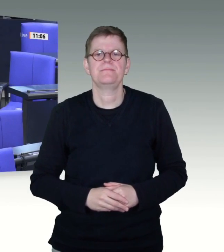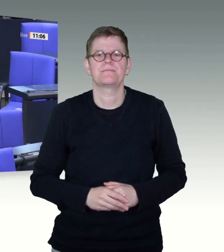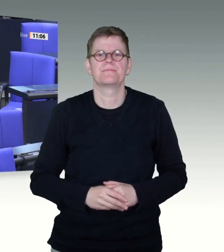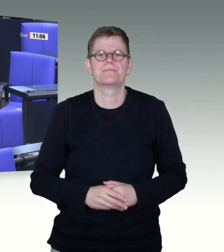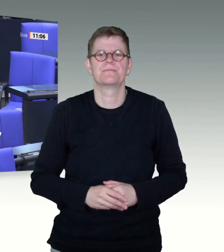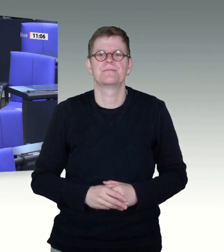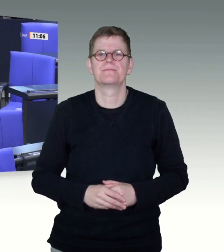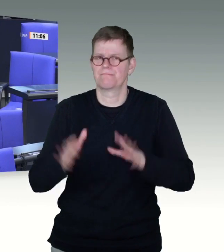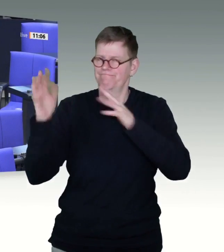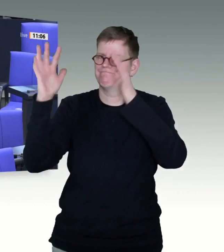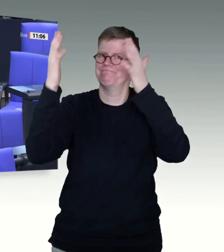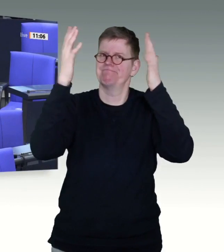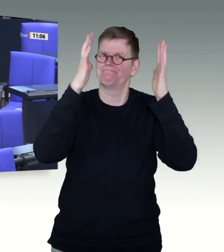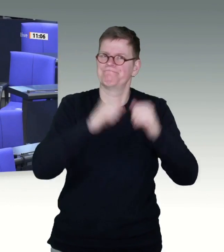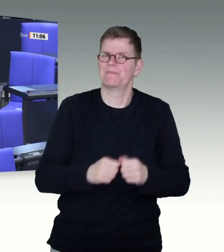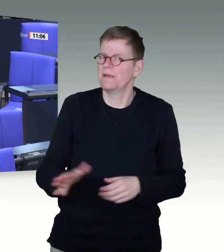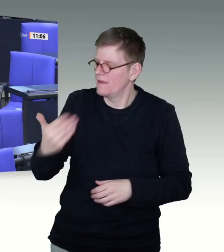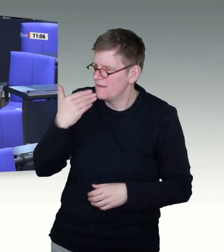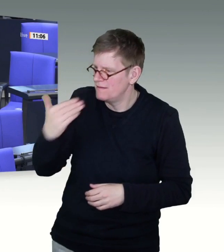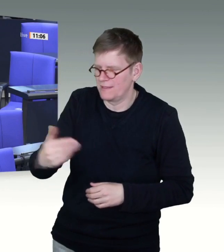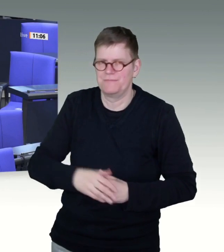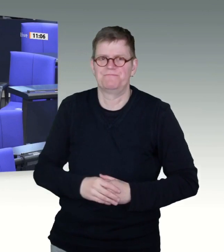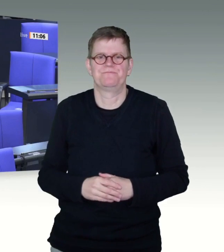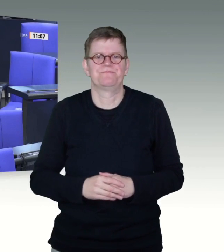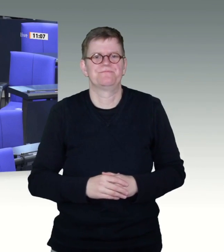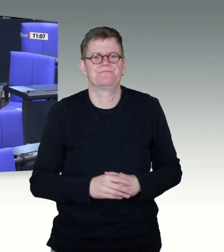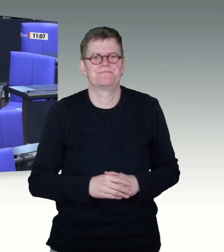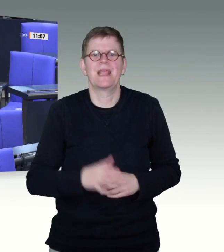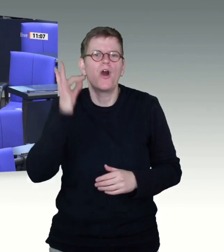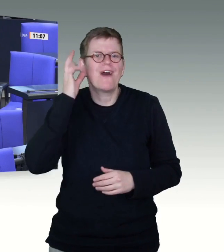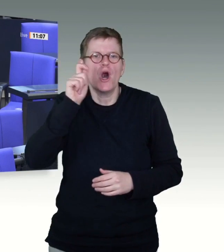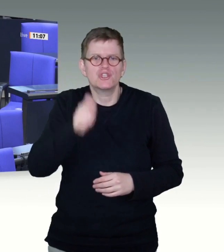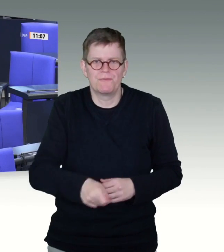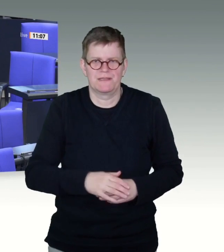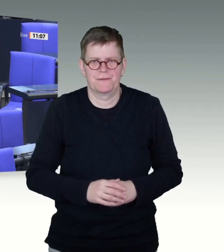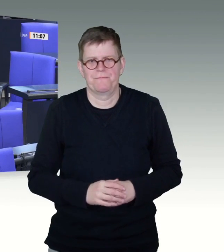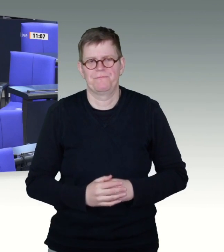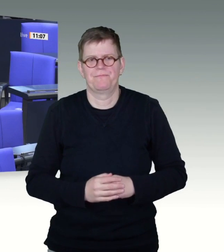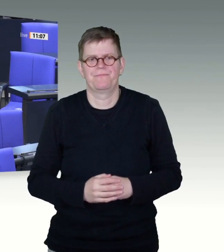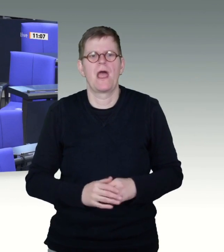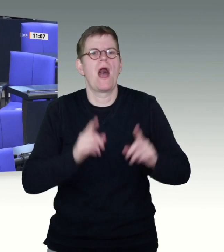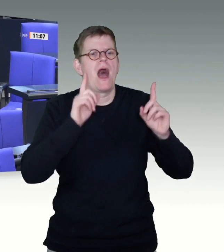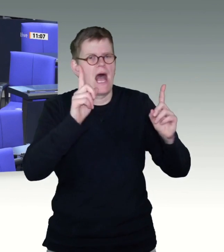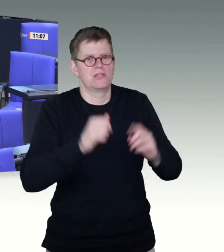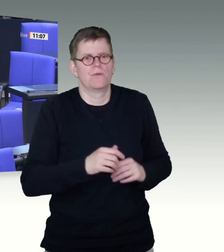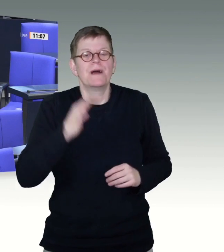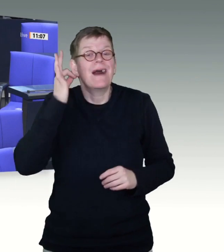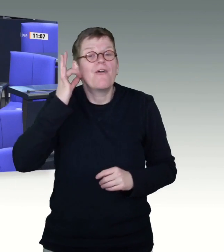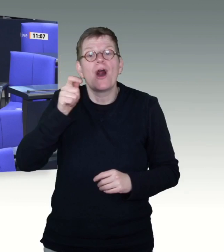Frau Aschenberg-Dugnus, Sie kommen ja doch noch mal zurück auf Schleswig-Holstein. Ja, es ist so. Es hat sich